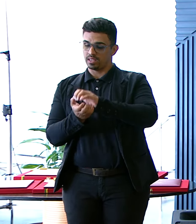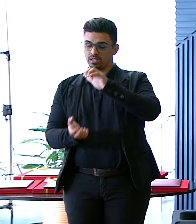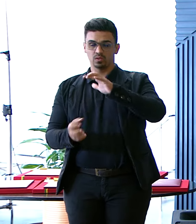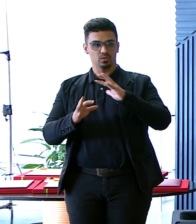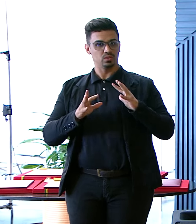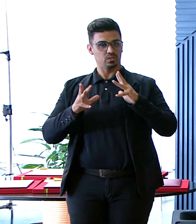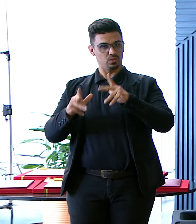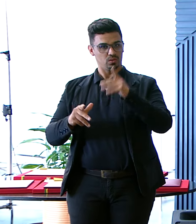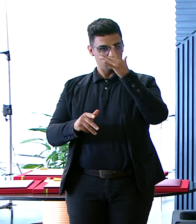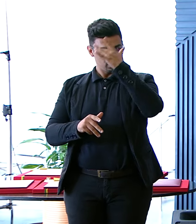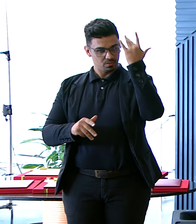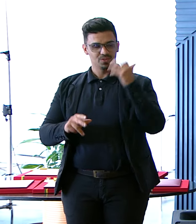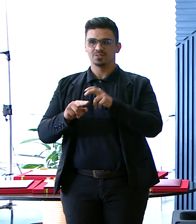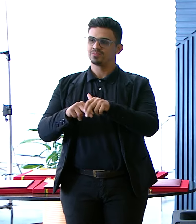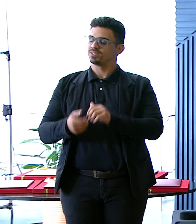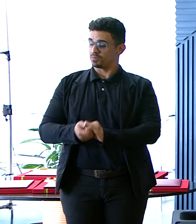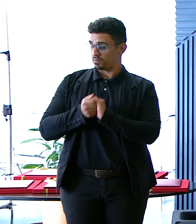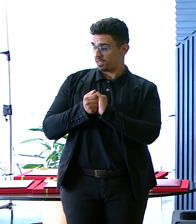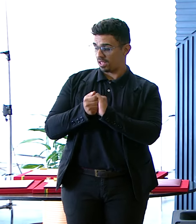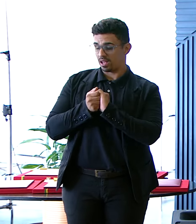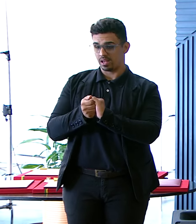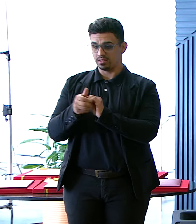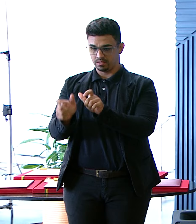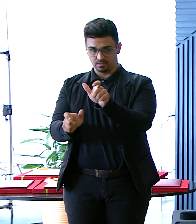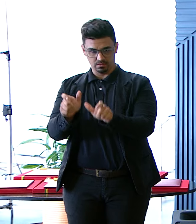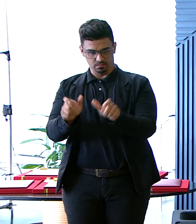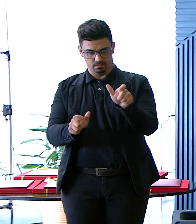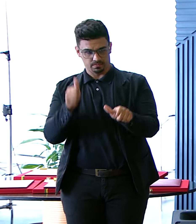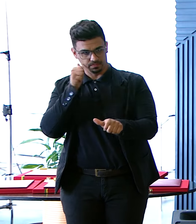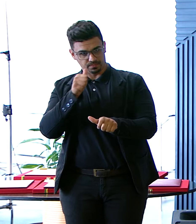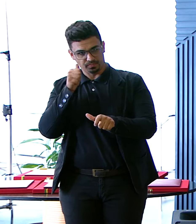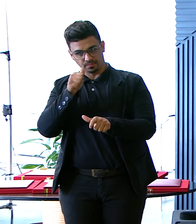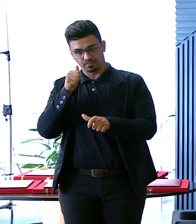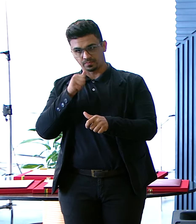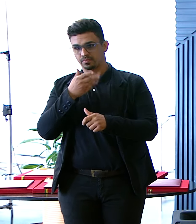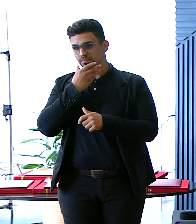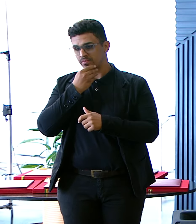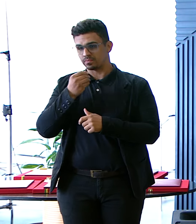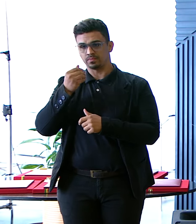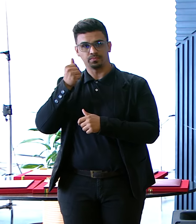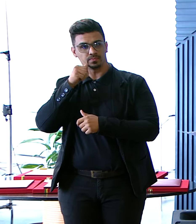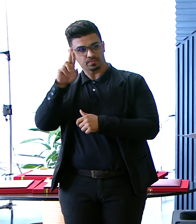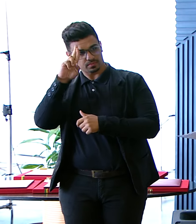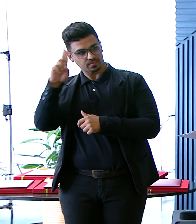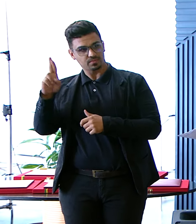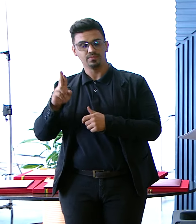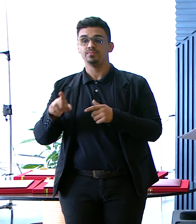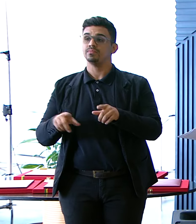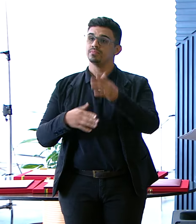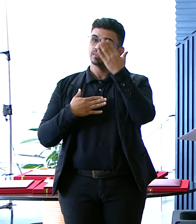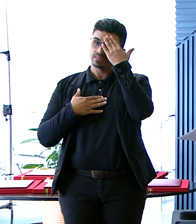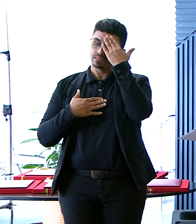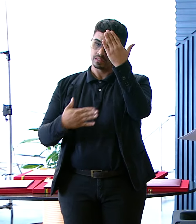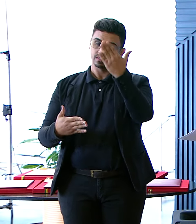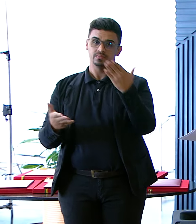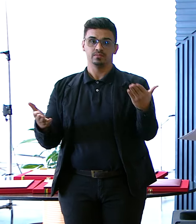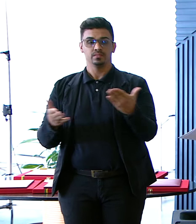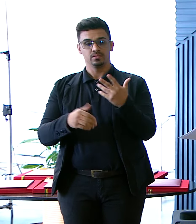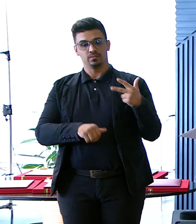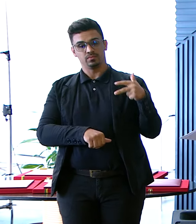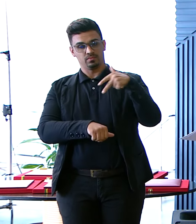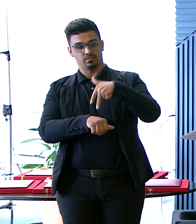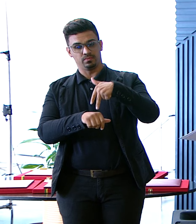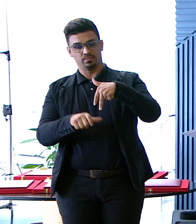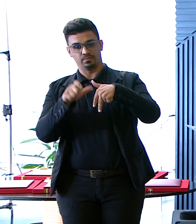forma Os cumprimento Os cumprimento Aos senhores e senhoras E agradeço E passamos de imediato